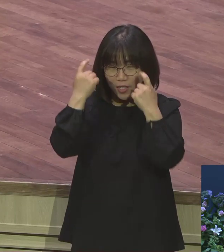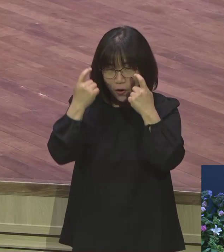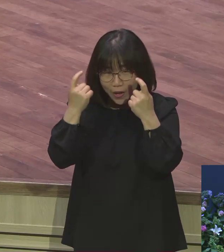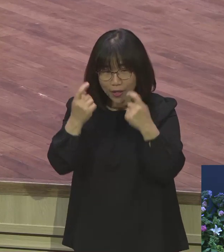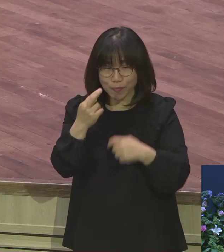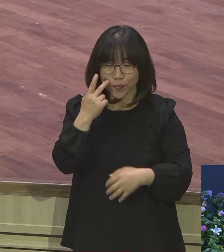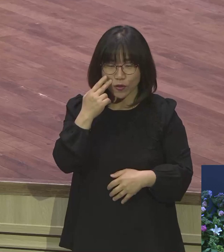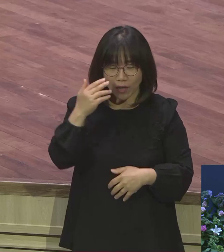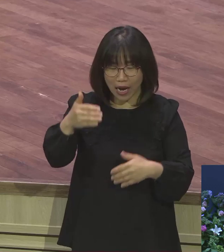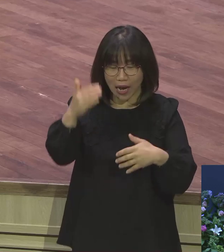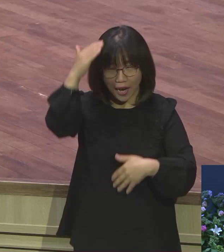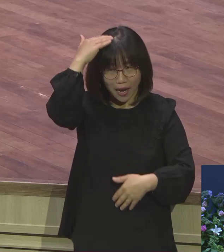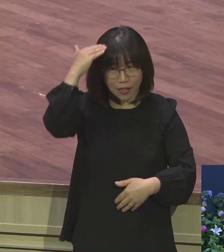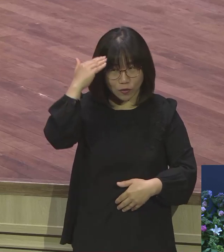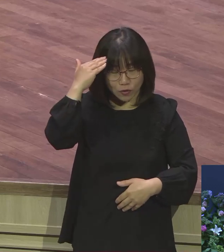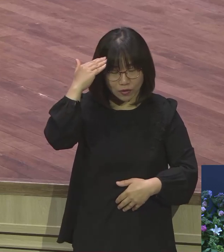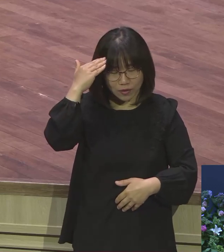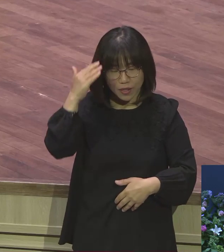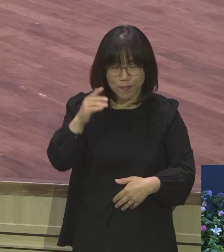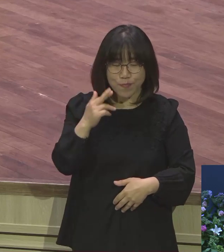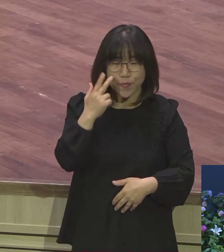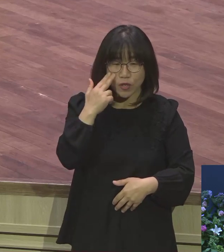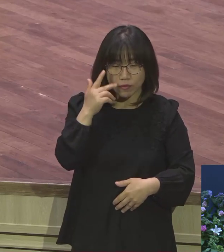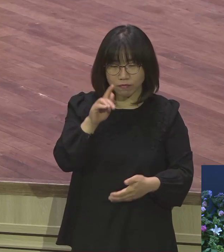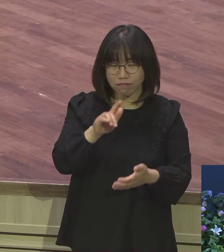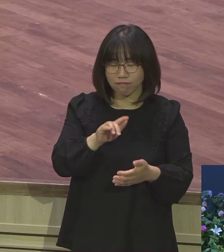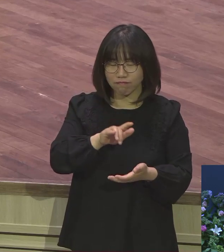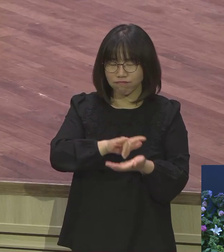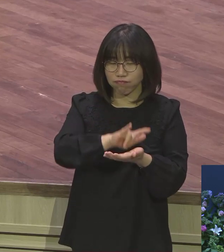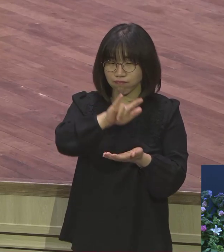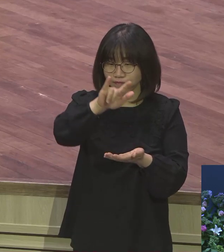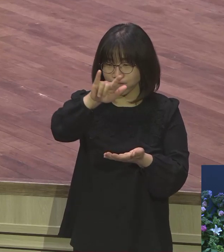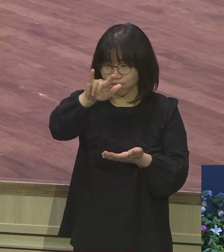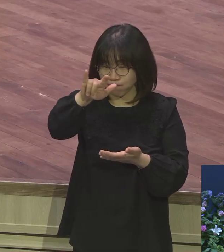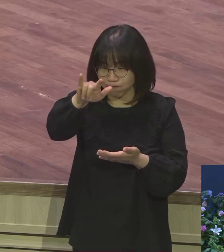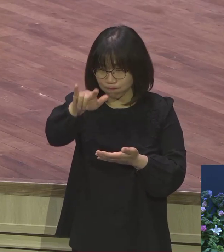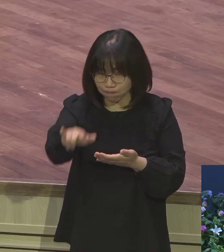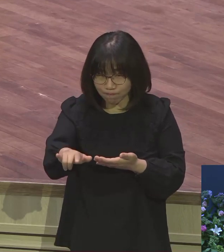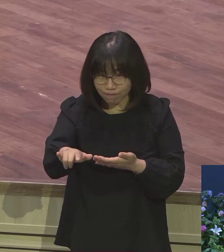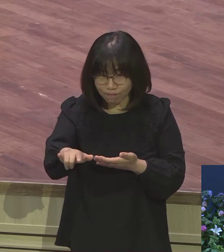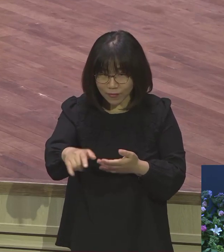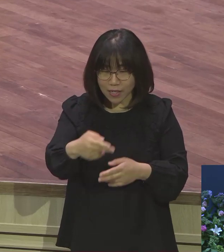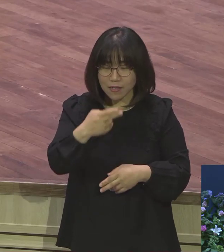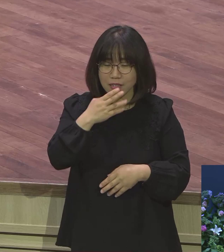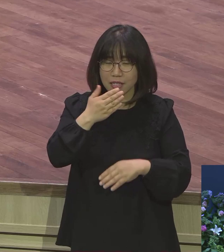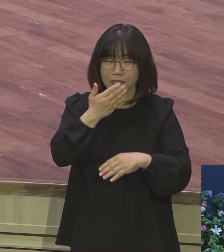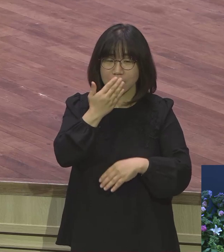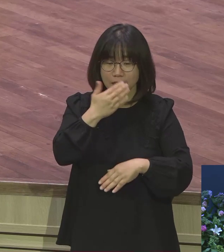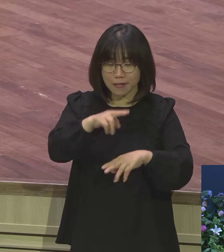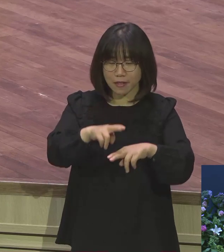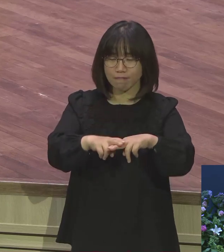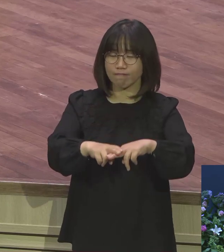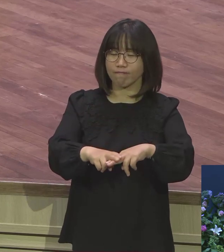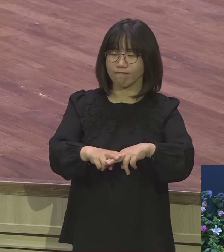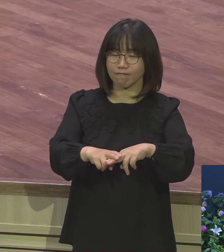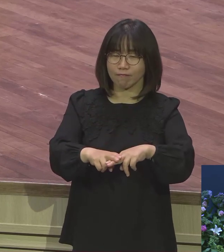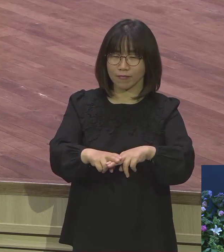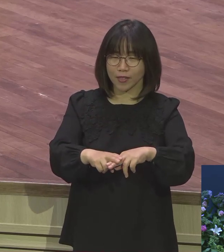식당에 가서 가장 많이 주문하는 음식이 뭔지 아세요? 가장 많이 주문하는